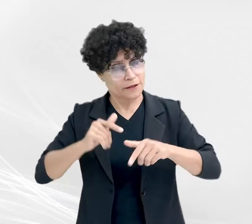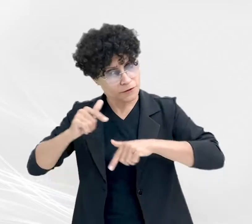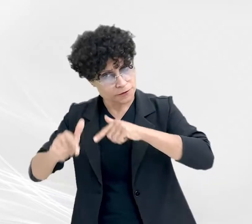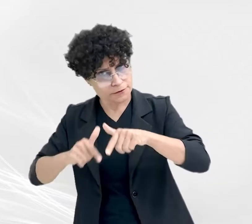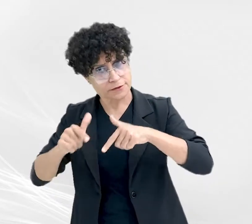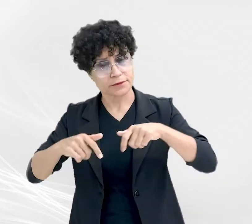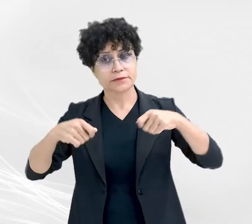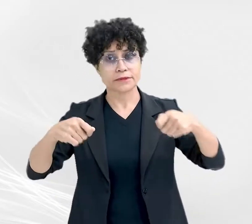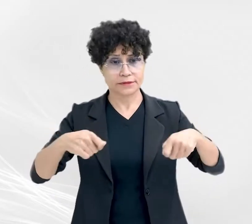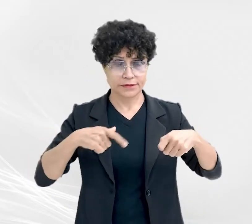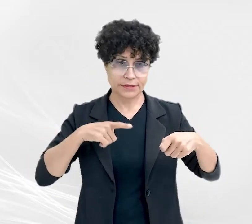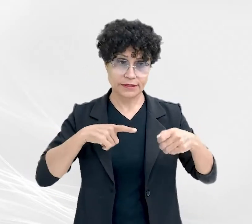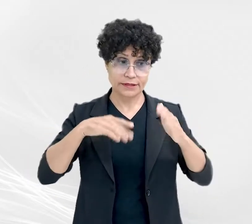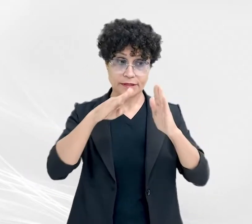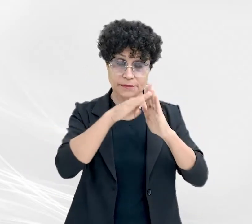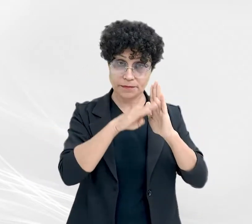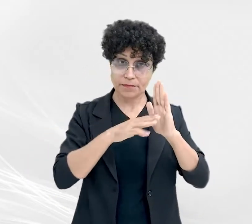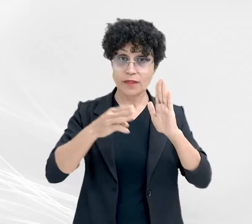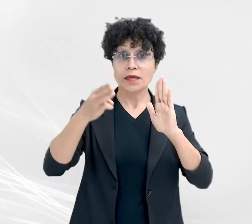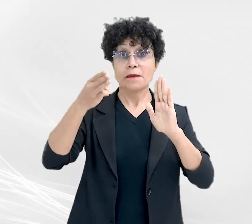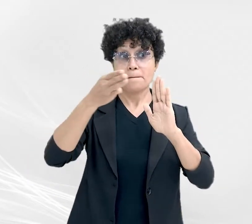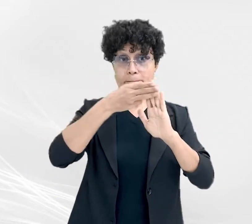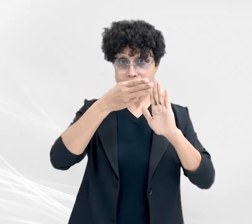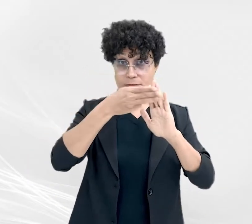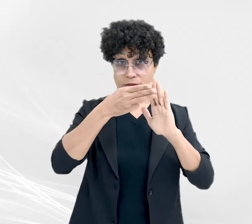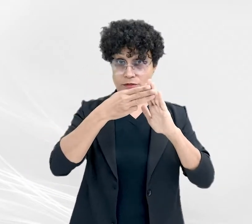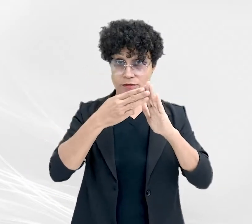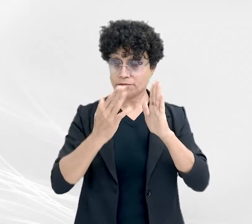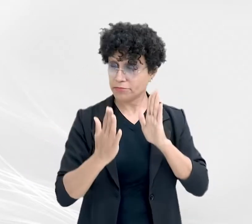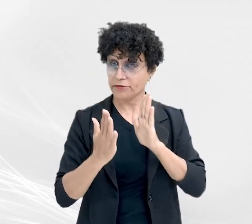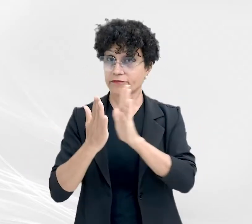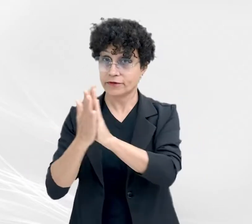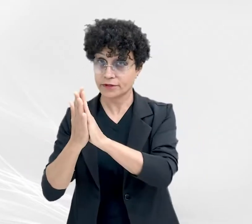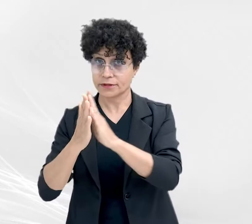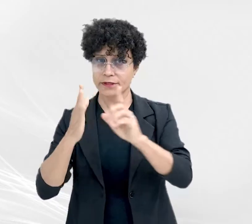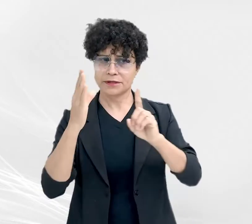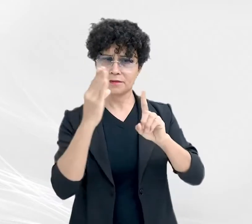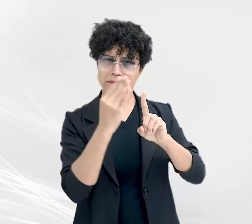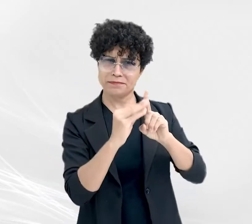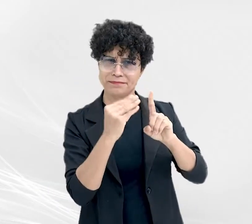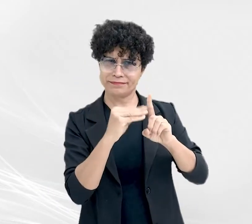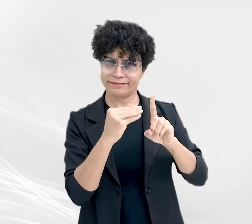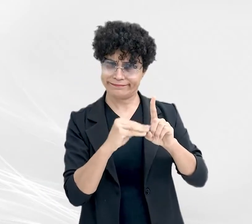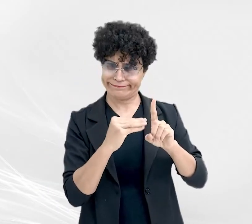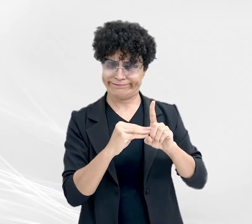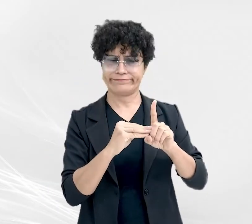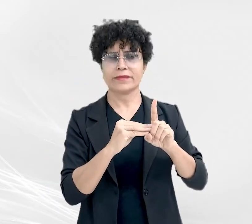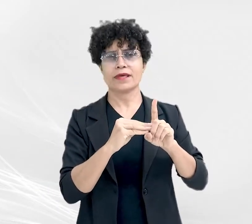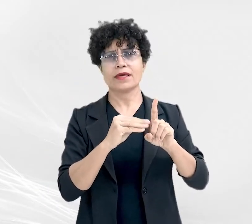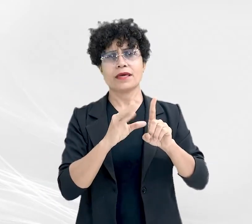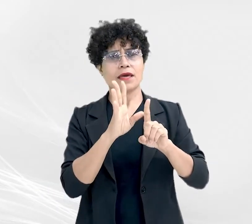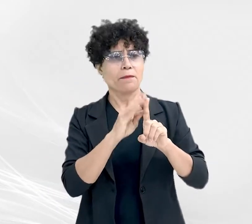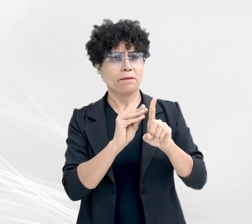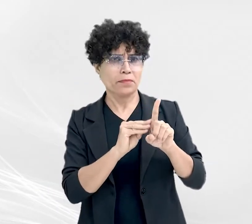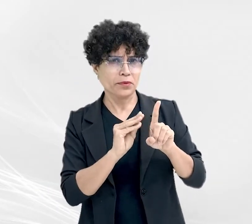inclusive, medidas para o enfrentamento ao abuso sexual e violência contra crianças e